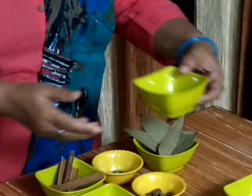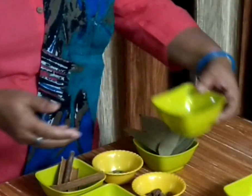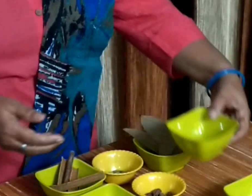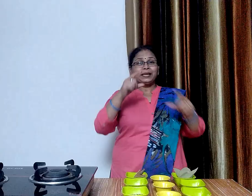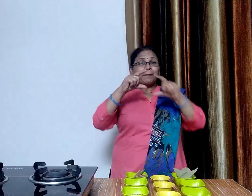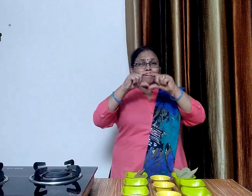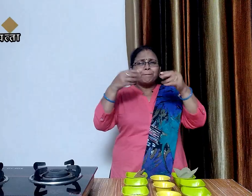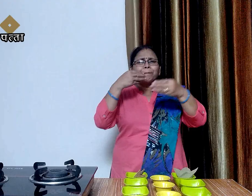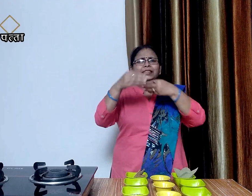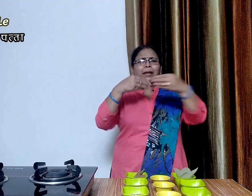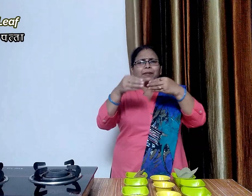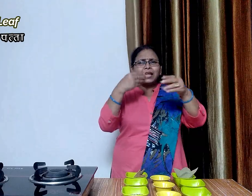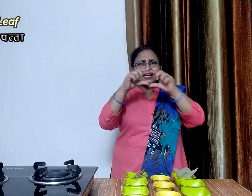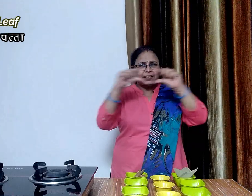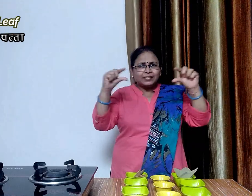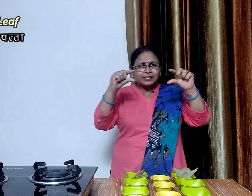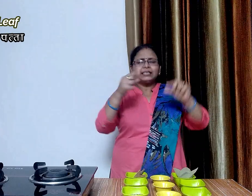चार से पार्श तेज पत्ता